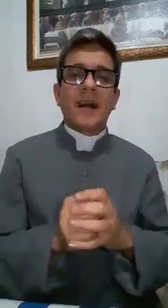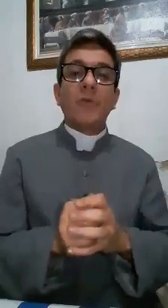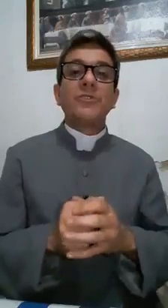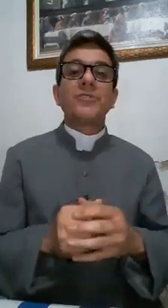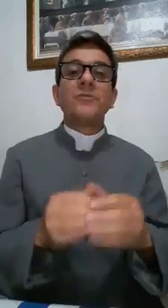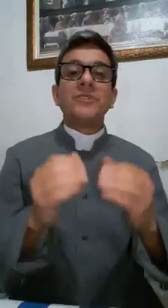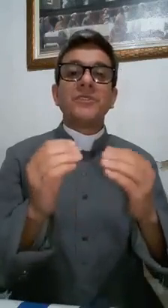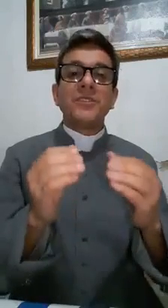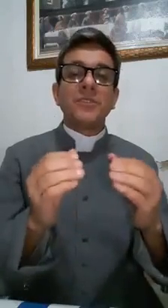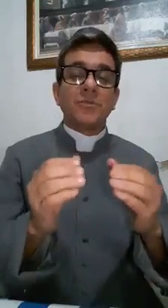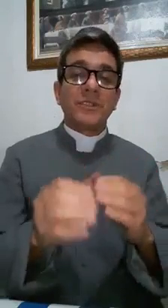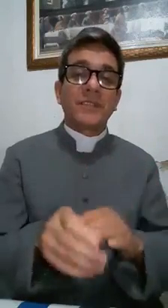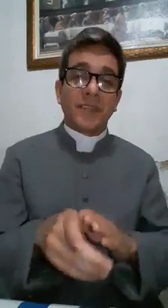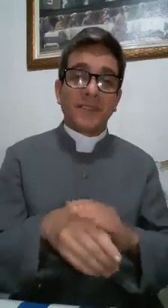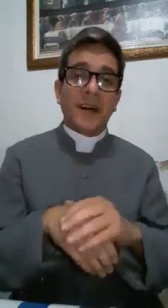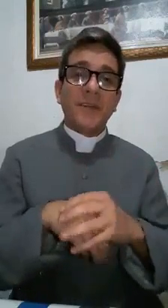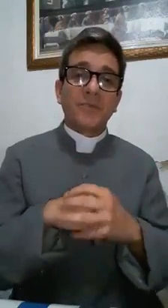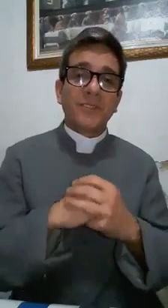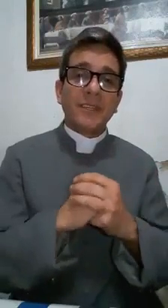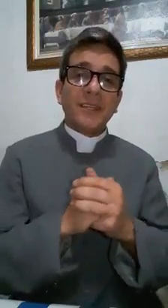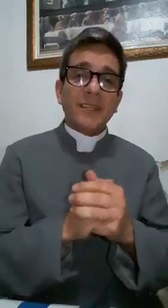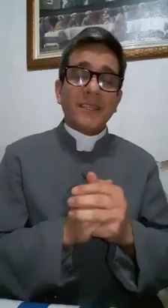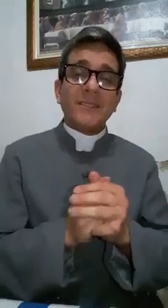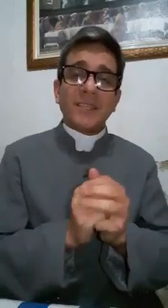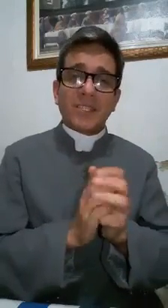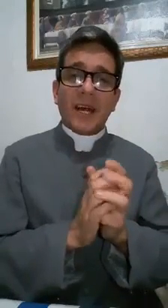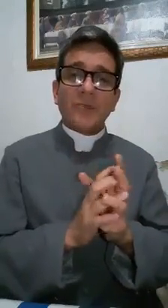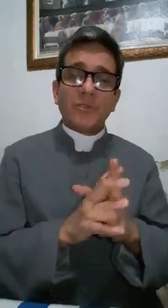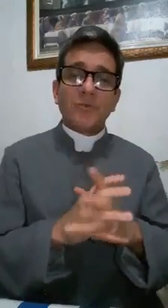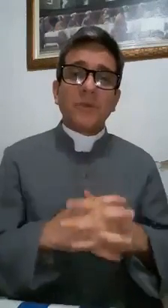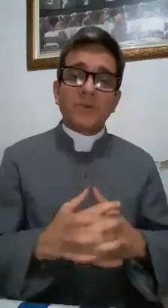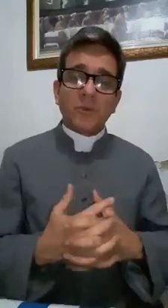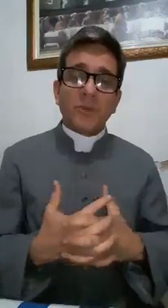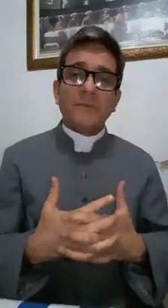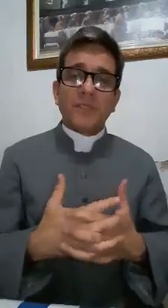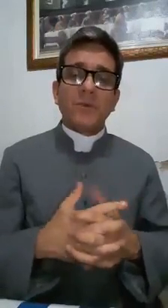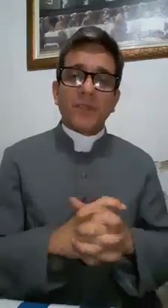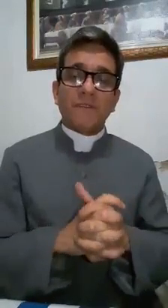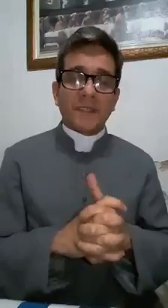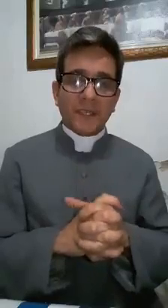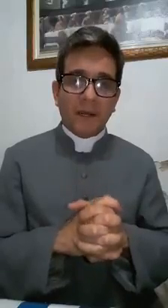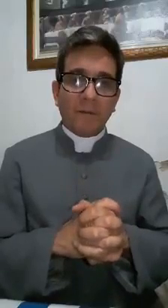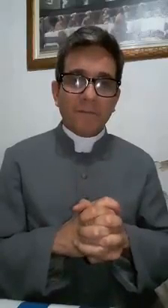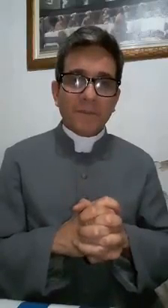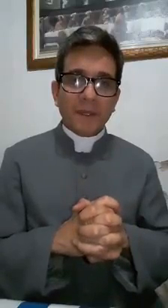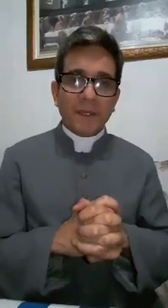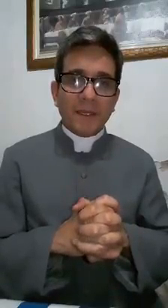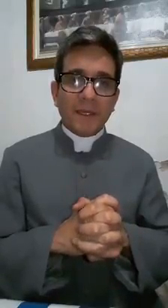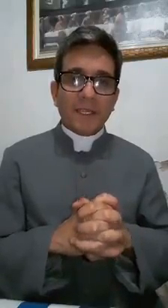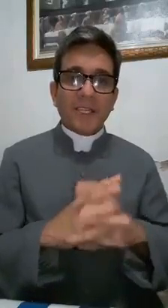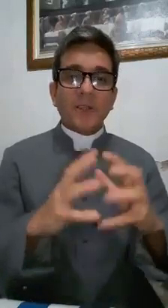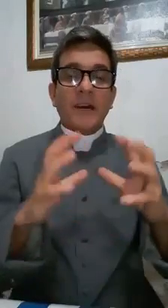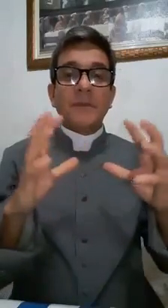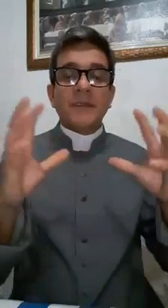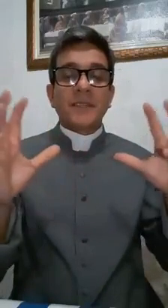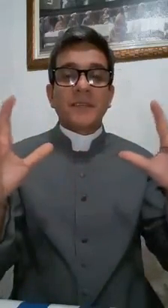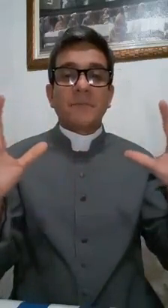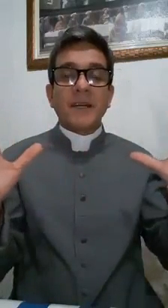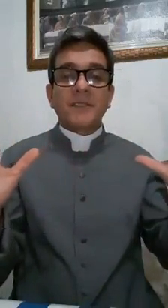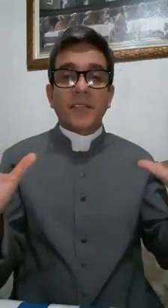aos subsídios necessários deixados pelo Supremo Tribunal Federal, que já não representa mais